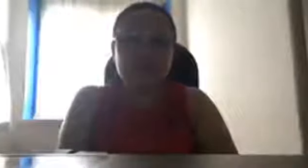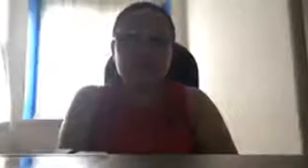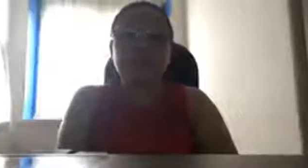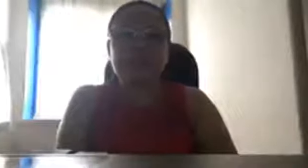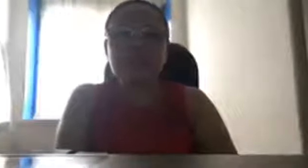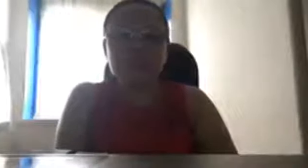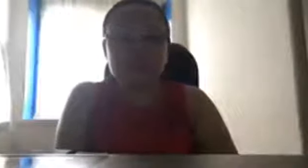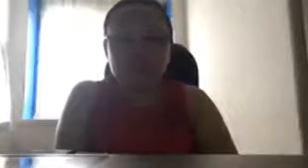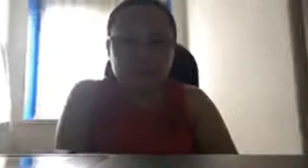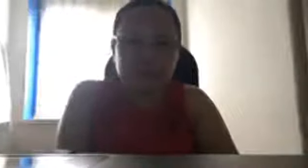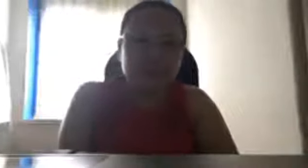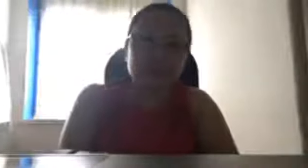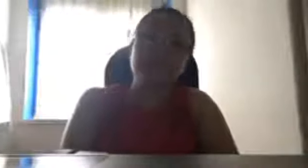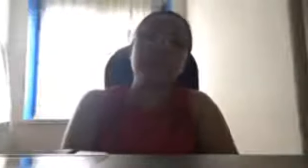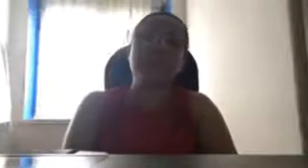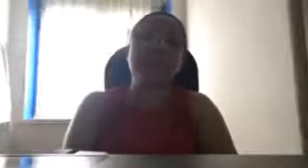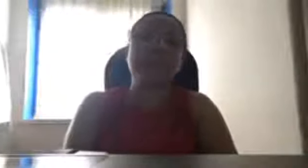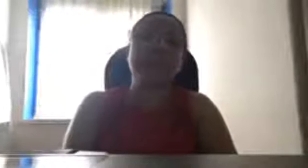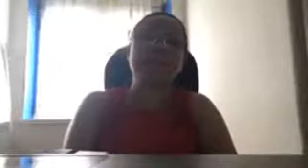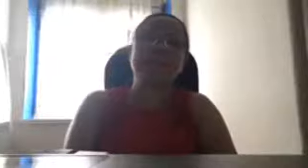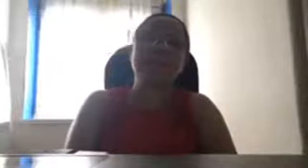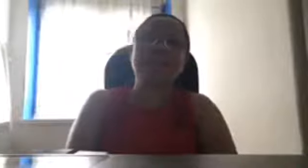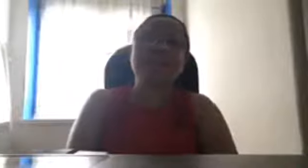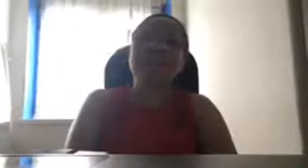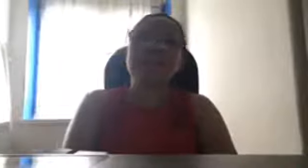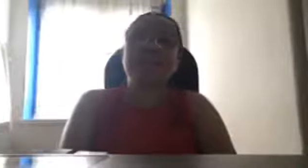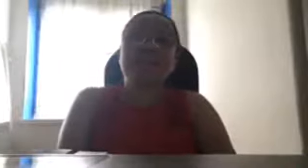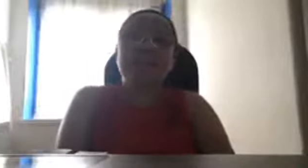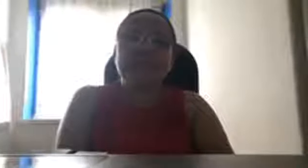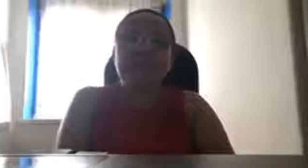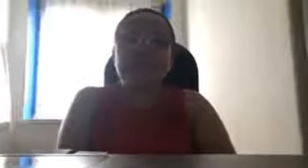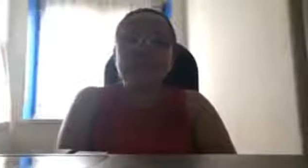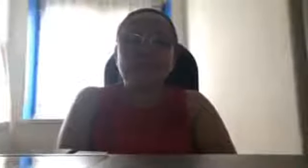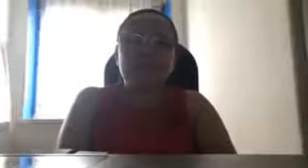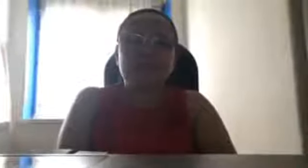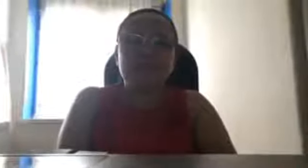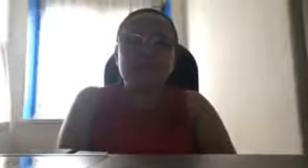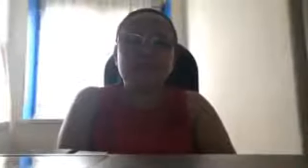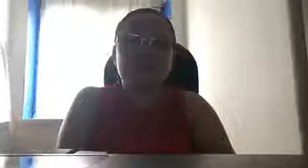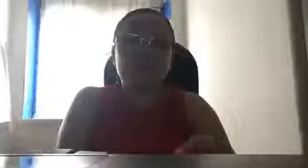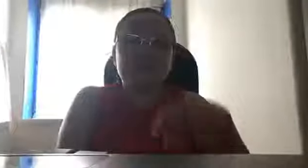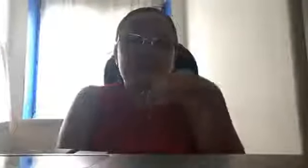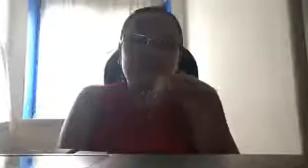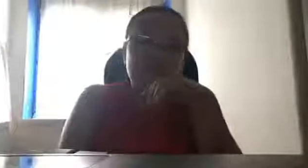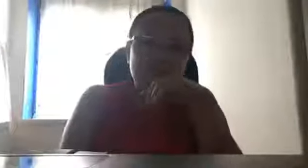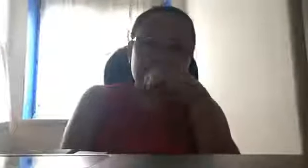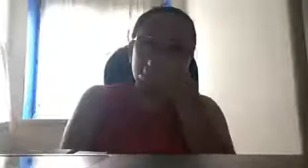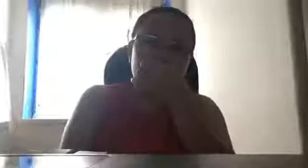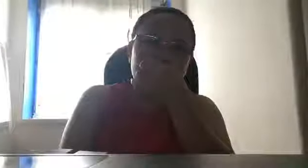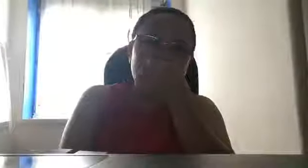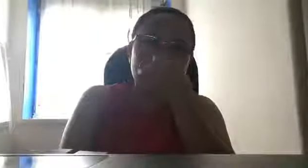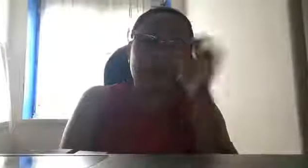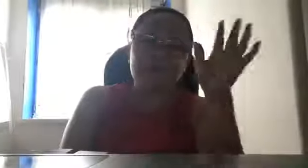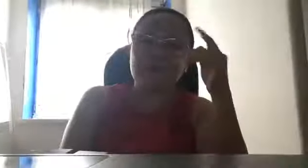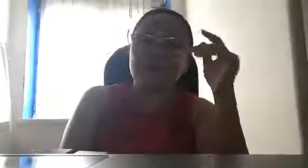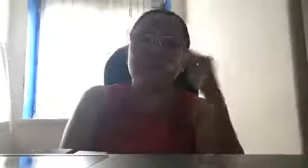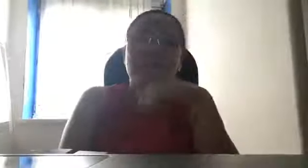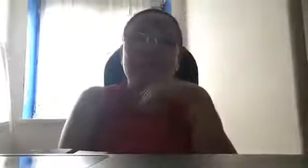kung talaga pong mahal niyo po ang bayan ay dedicated po itong video ko pong ito sa inyo. Thank you po sa inyong mga